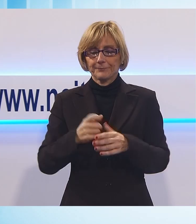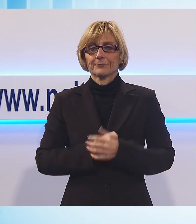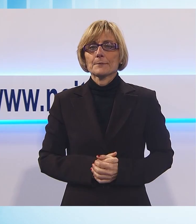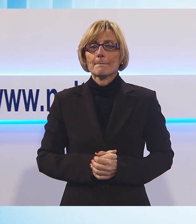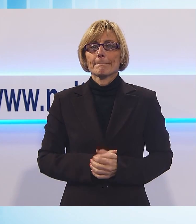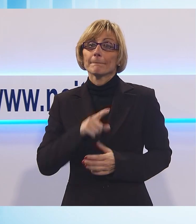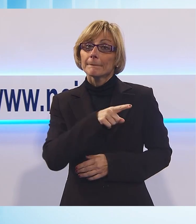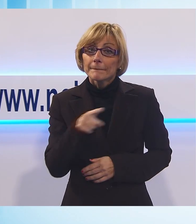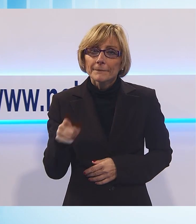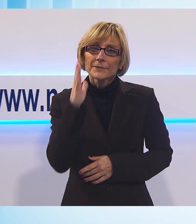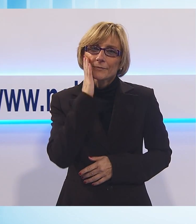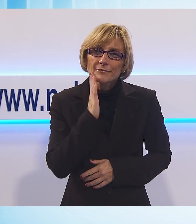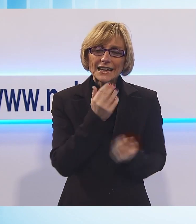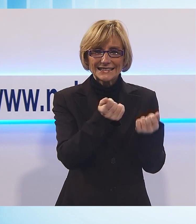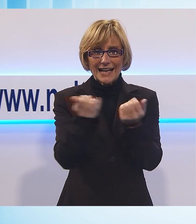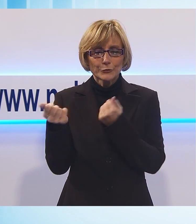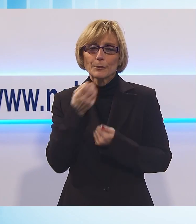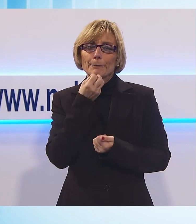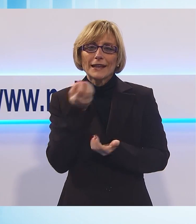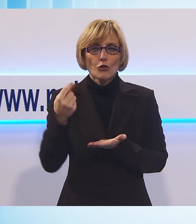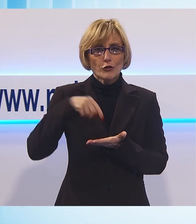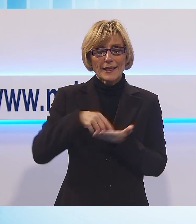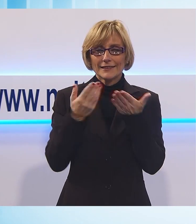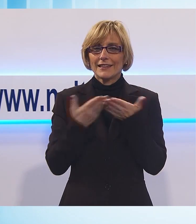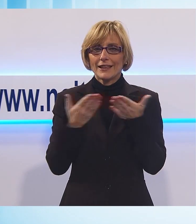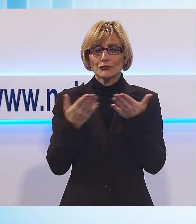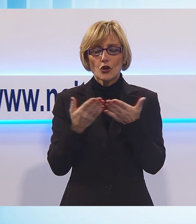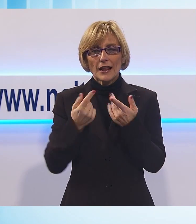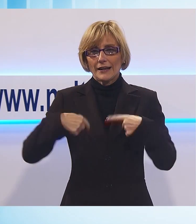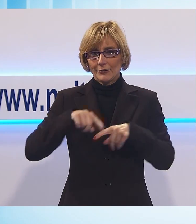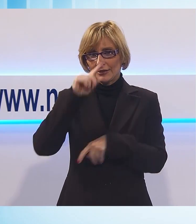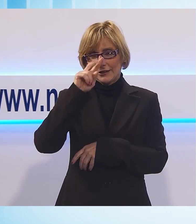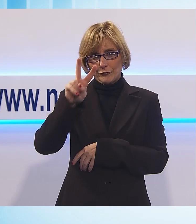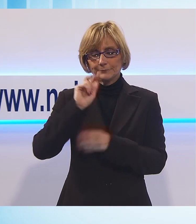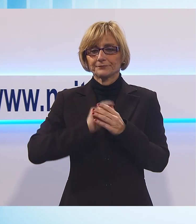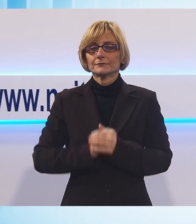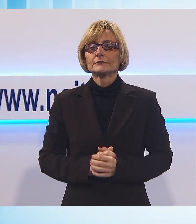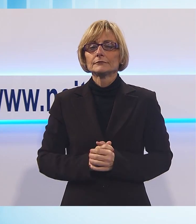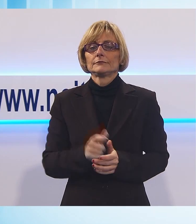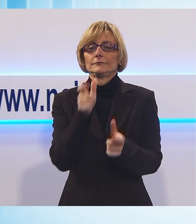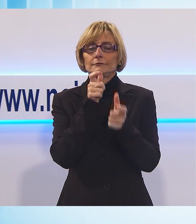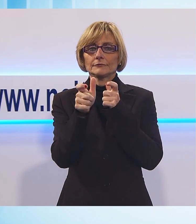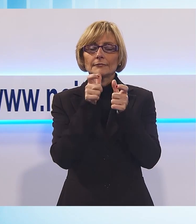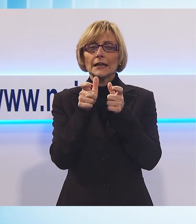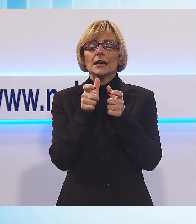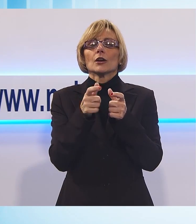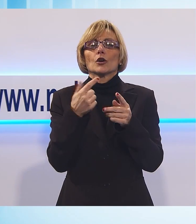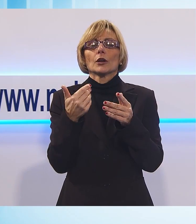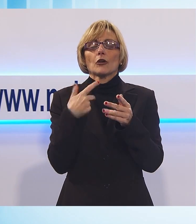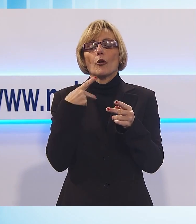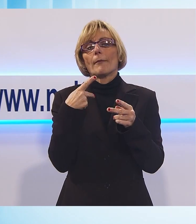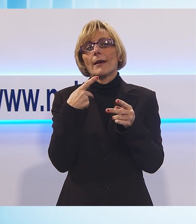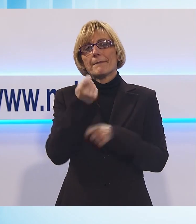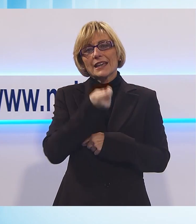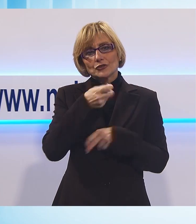saluto e ben ritrovati per questa edizione del TG Noeco. Dunque apriamo parlando della manovra del governo, dei tagli alle